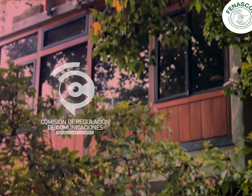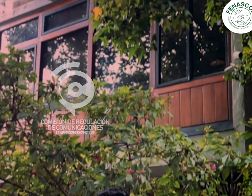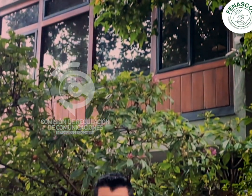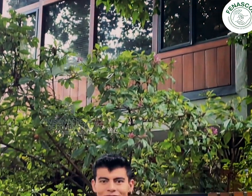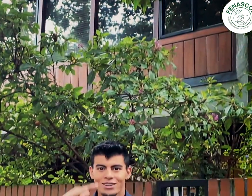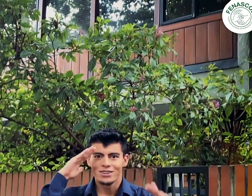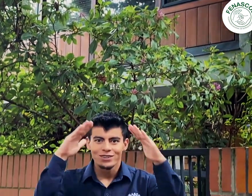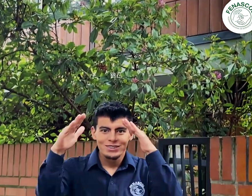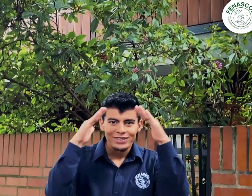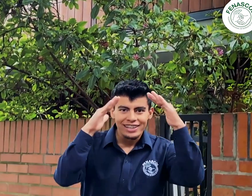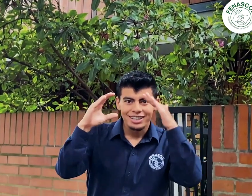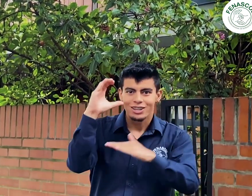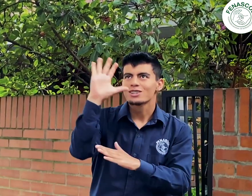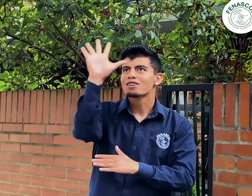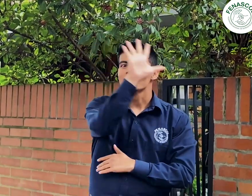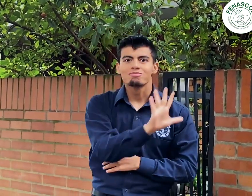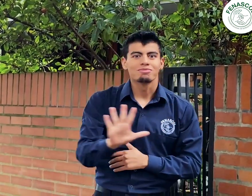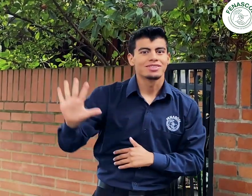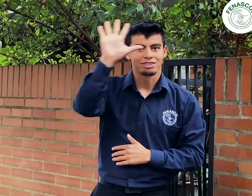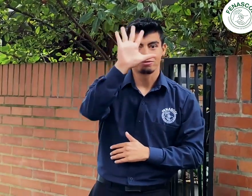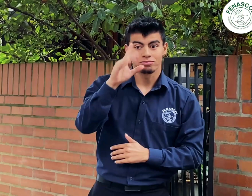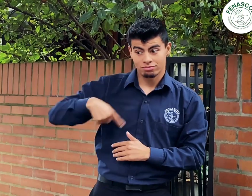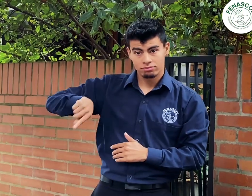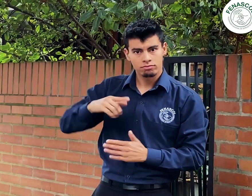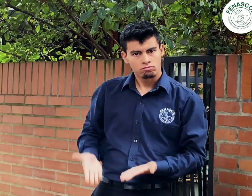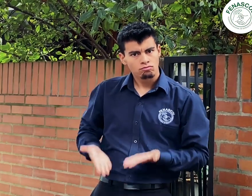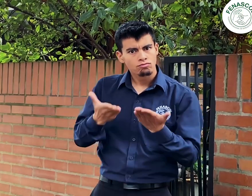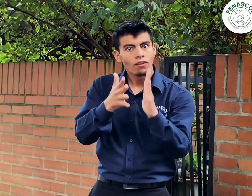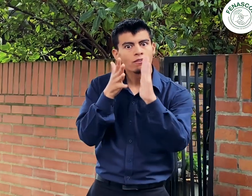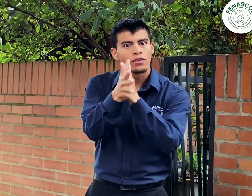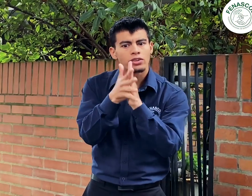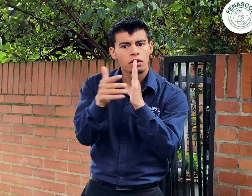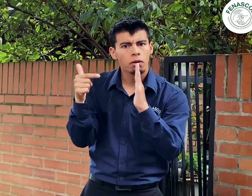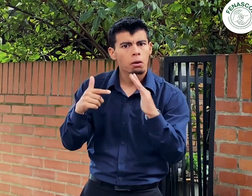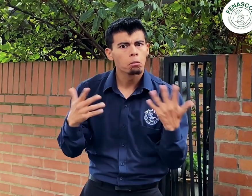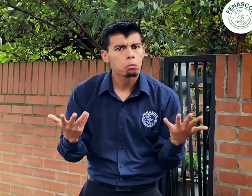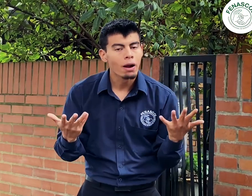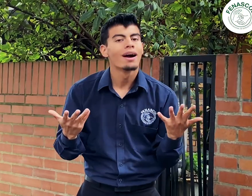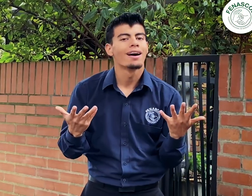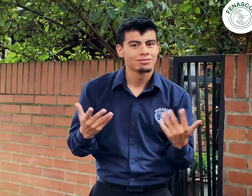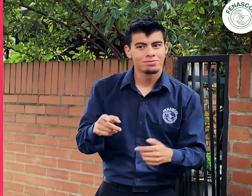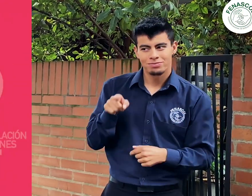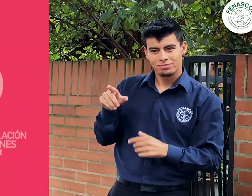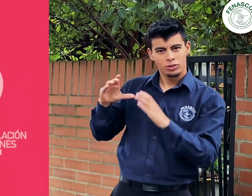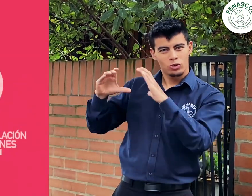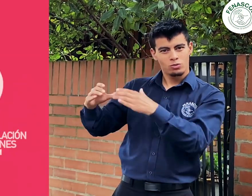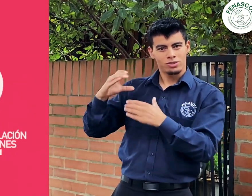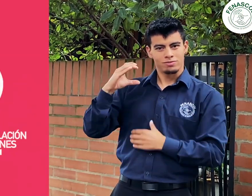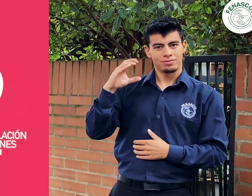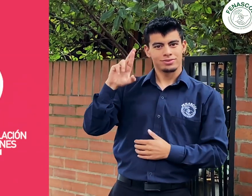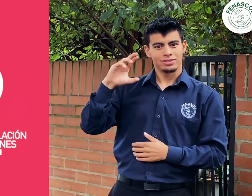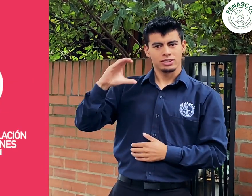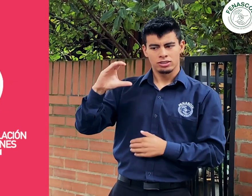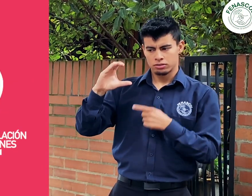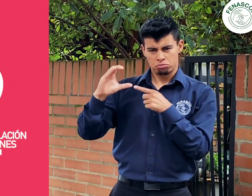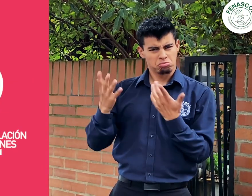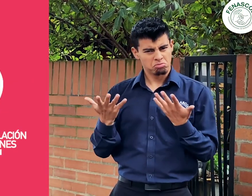Hola a todos en Colombia. En esta ocasión tengo una información para ustedes. Tiene relación con la